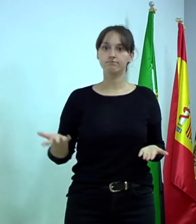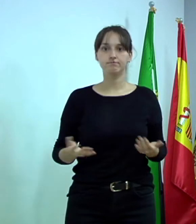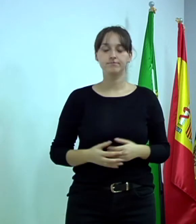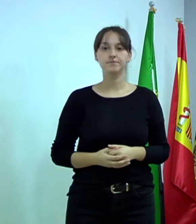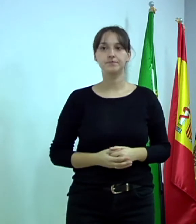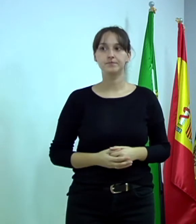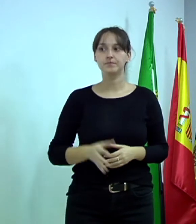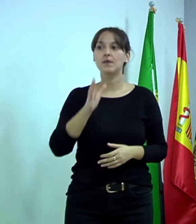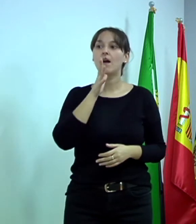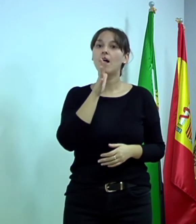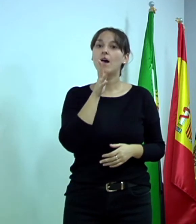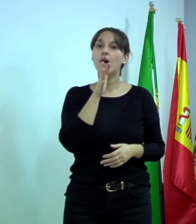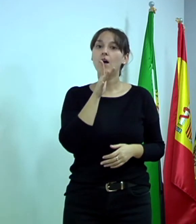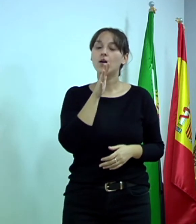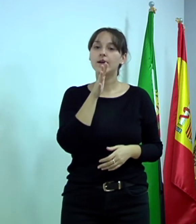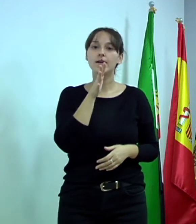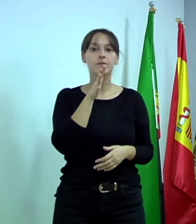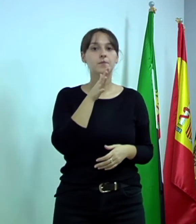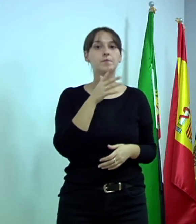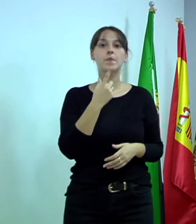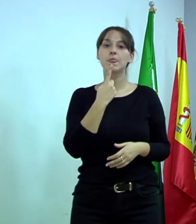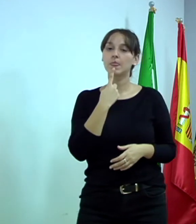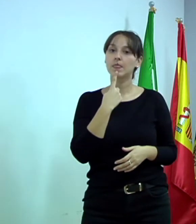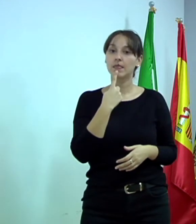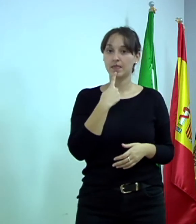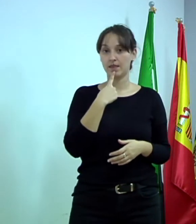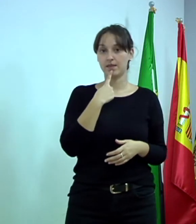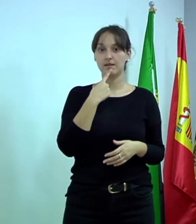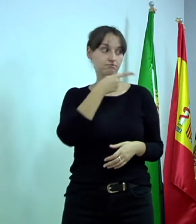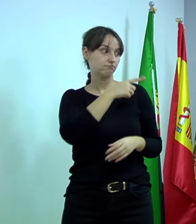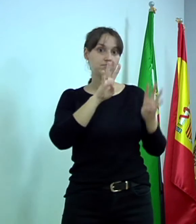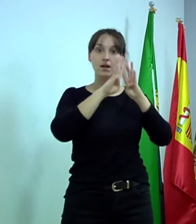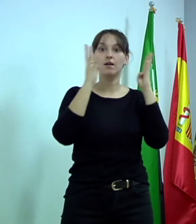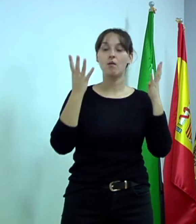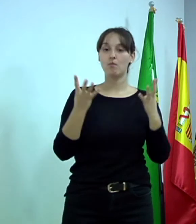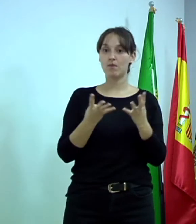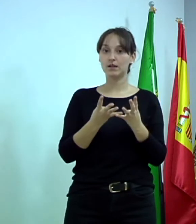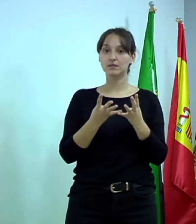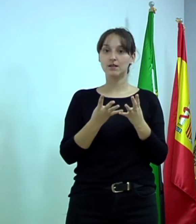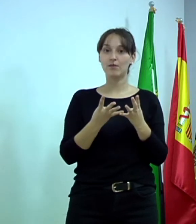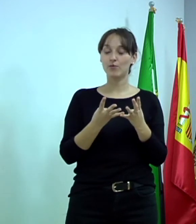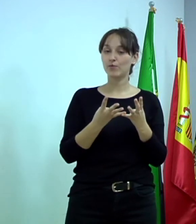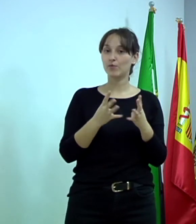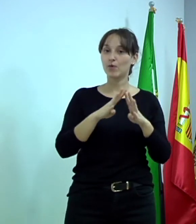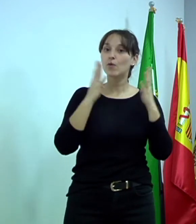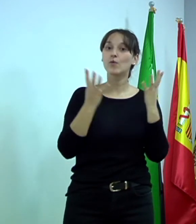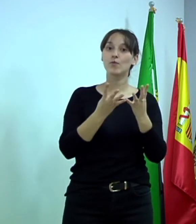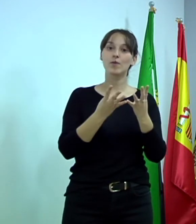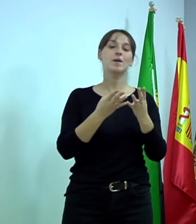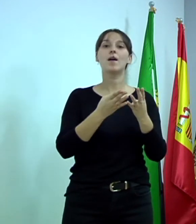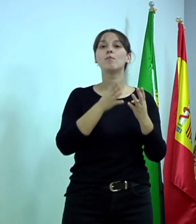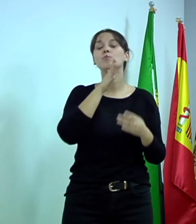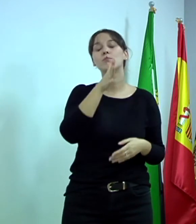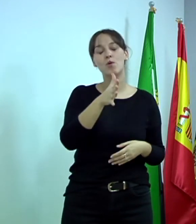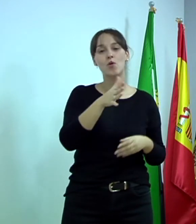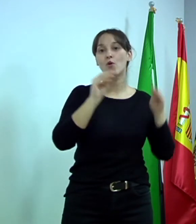Ahora, deciros que, claro, que esto de la plataforma, pues, precisamente ha sido porque la formación online